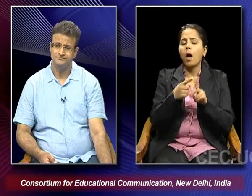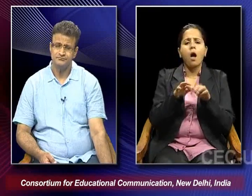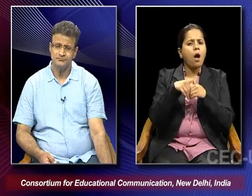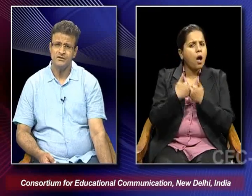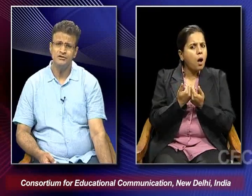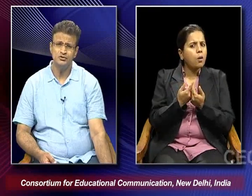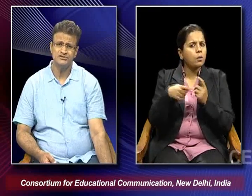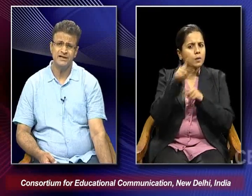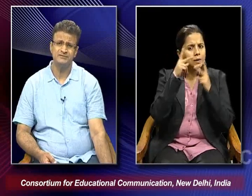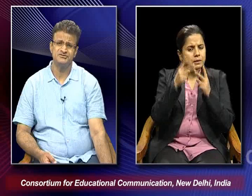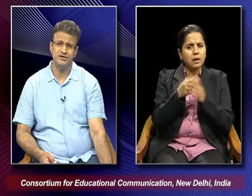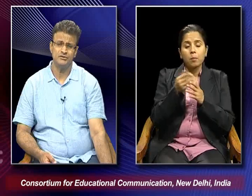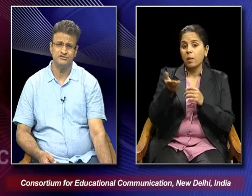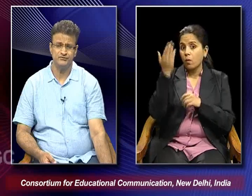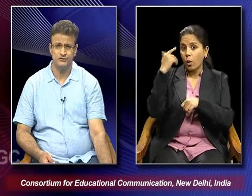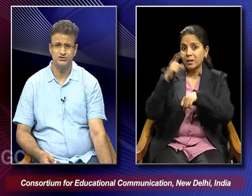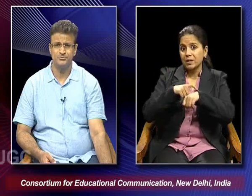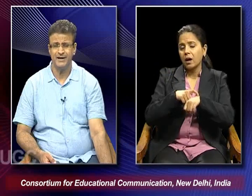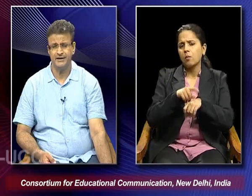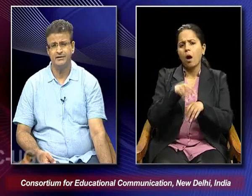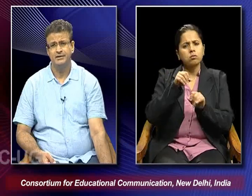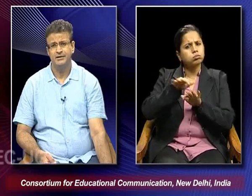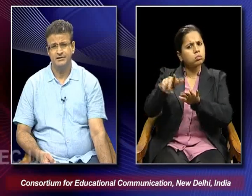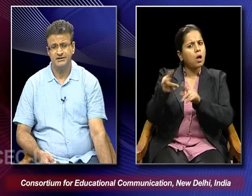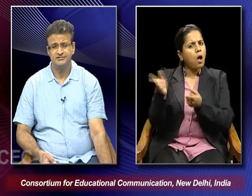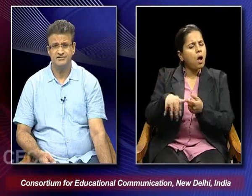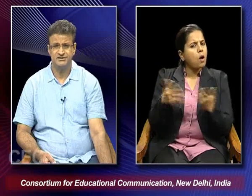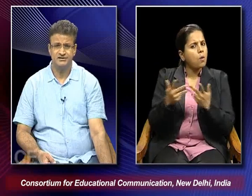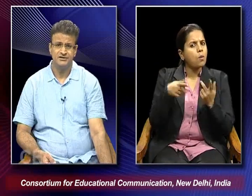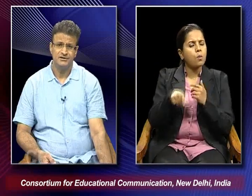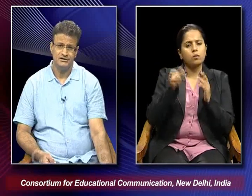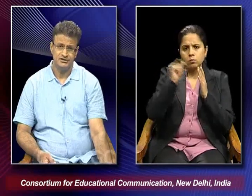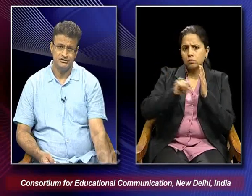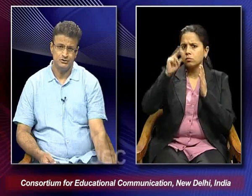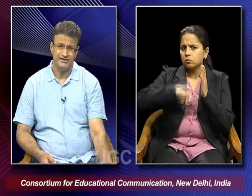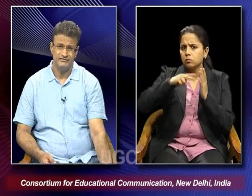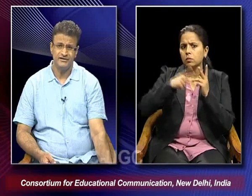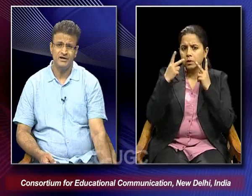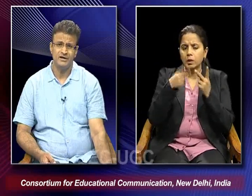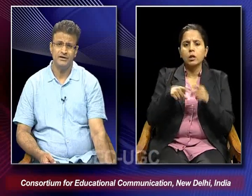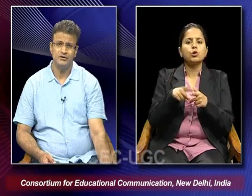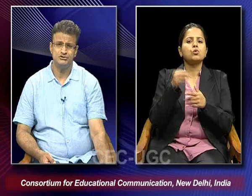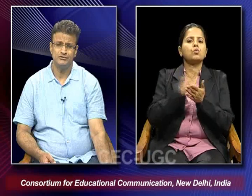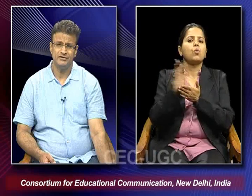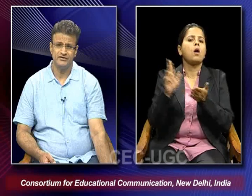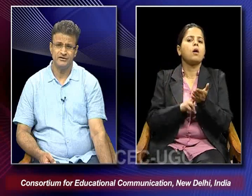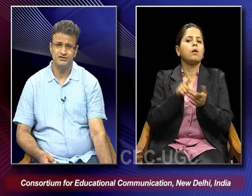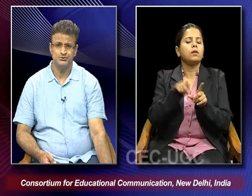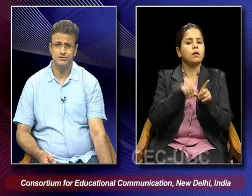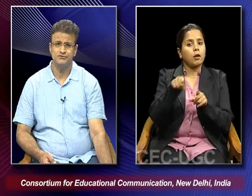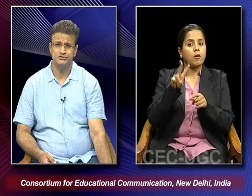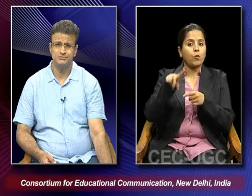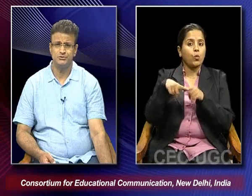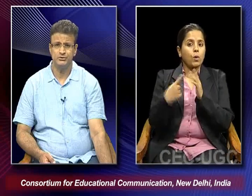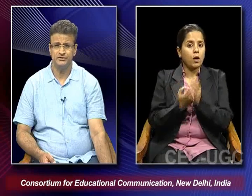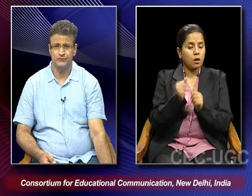in those times how it was influenced by the literary Giovanni Verga and how Giovanni Verga's